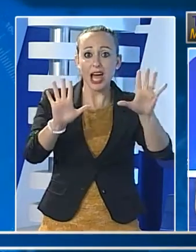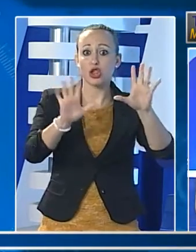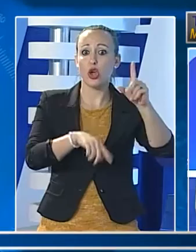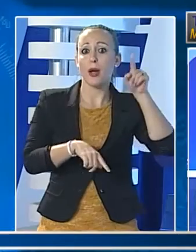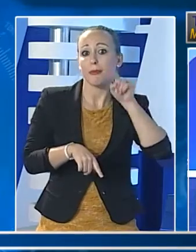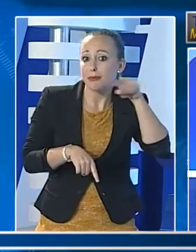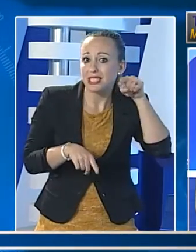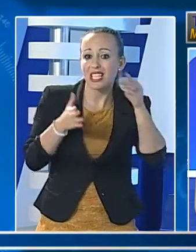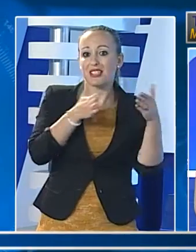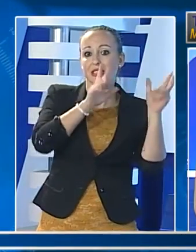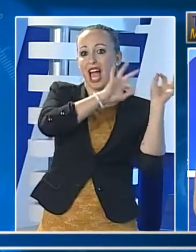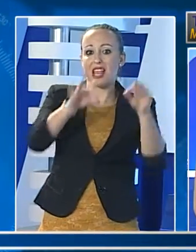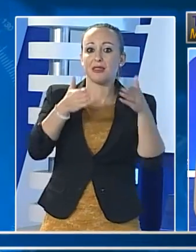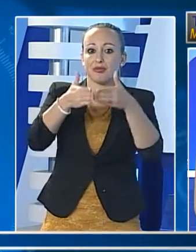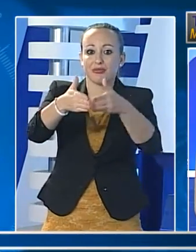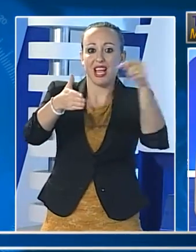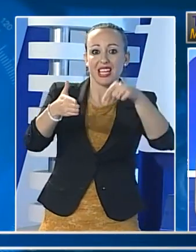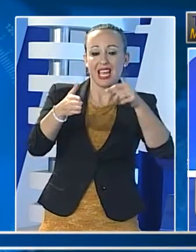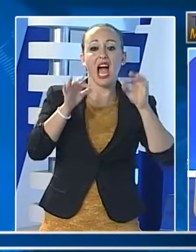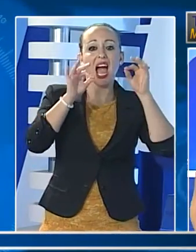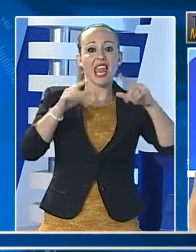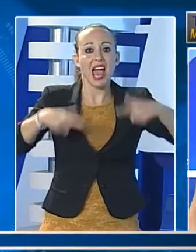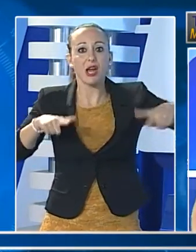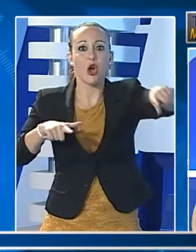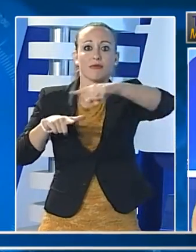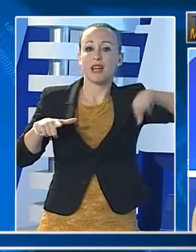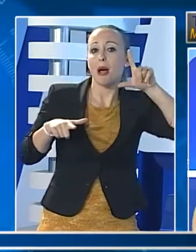Giacento e che sta facendo rotta verso Trapani.